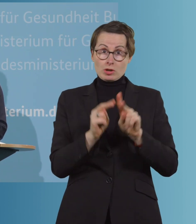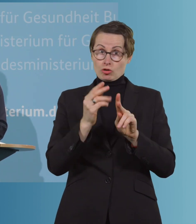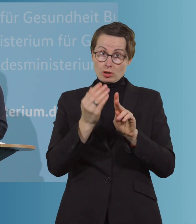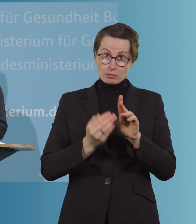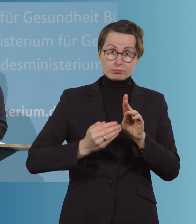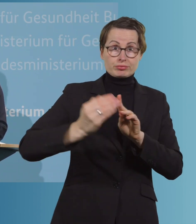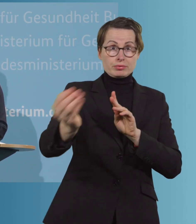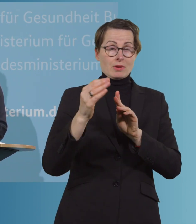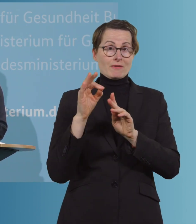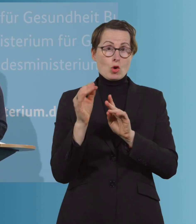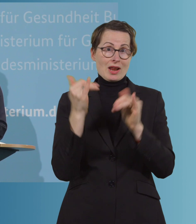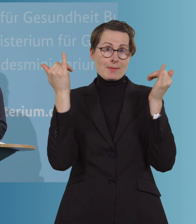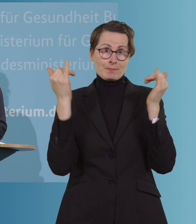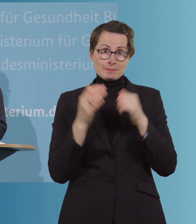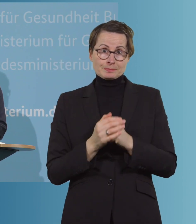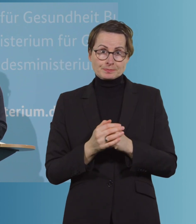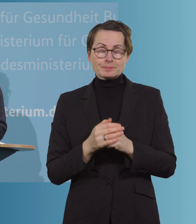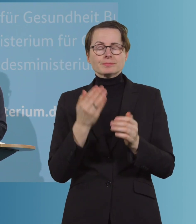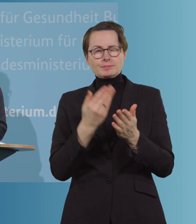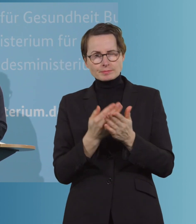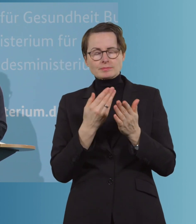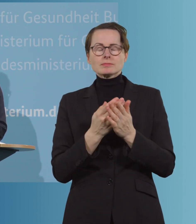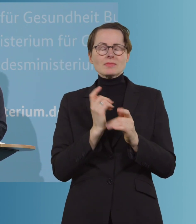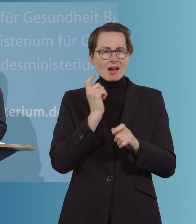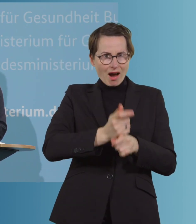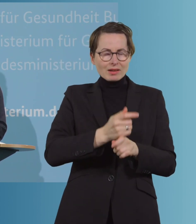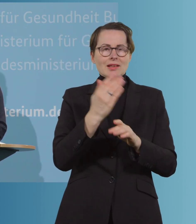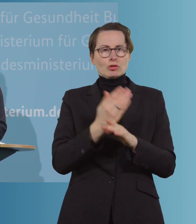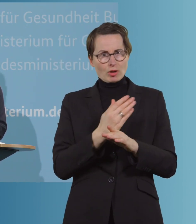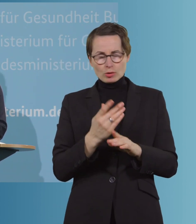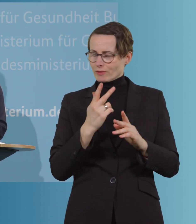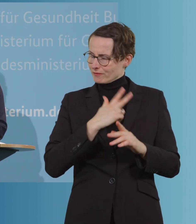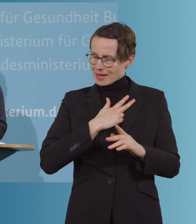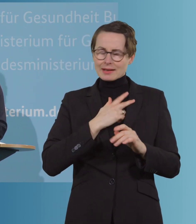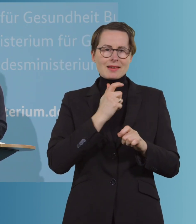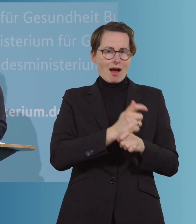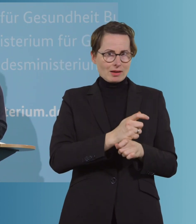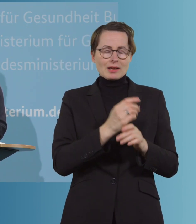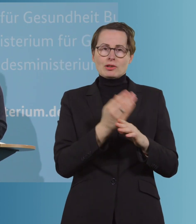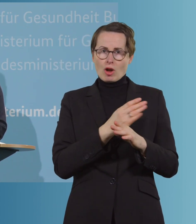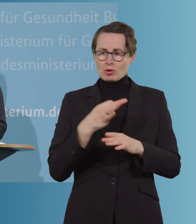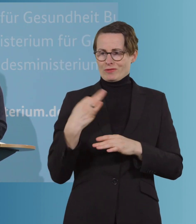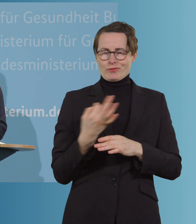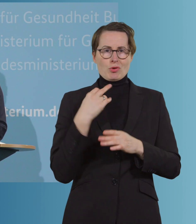einige Monate. Und deswegen ist das eine Entscheidung, die echt schwerfällt, jedem, der politische Verantwortung hat, schwerfällt,